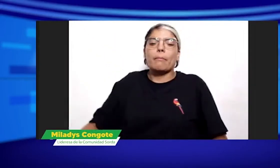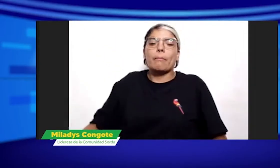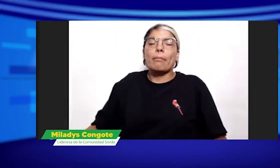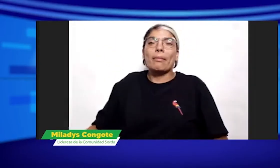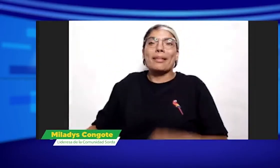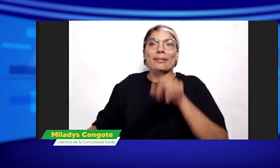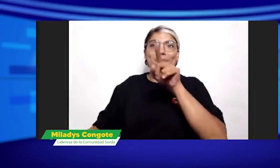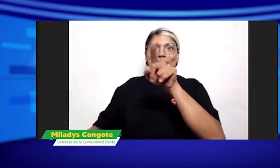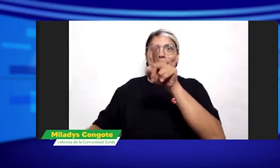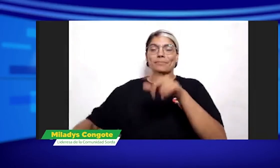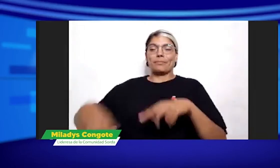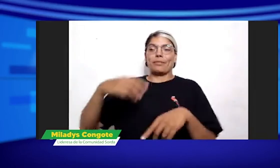poder lograr ese objetivo?